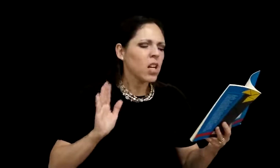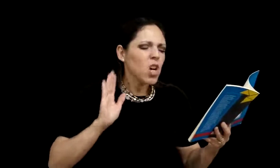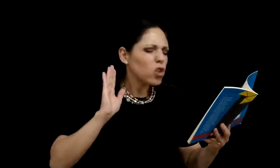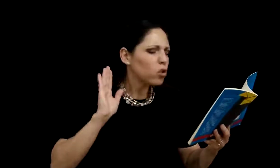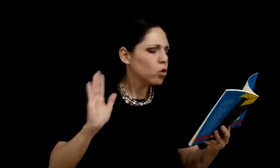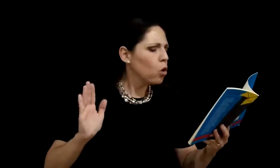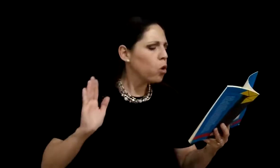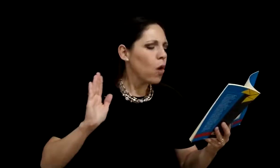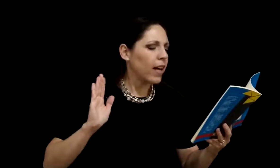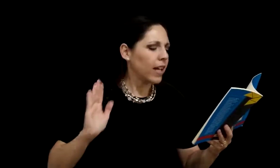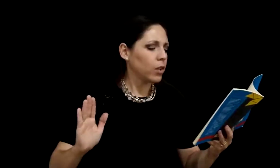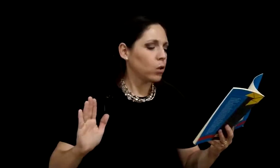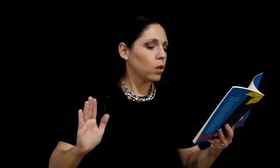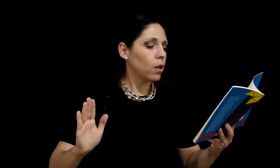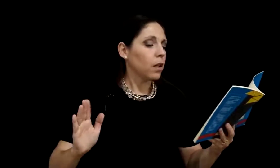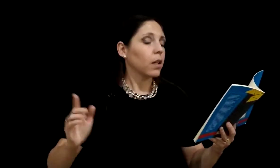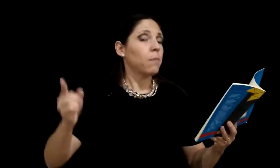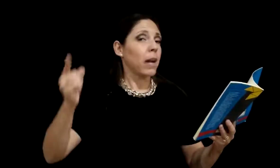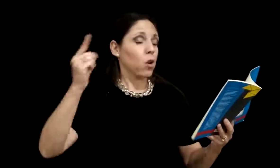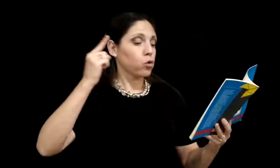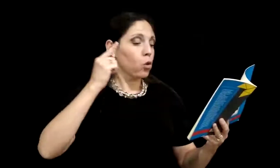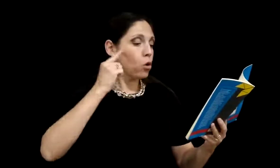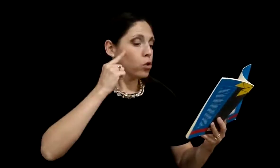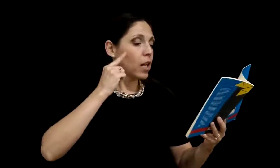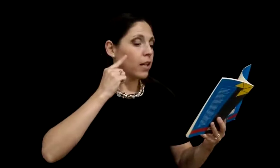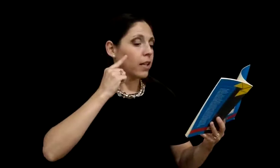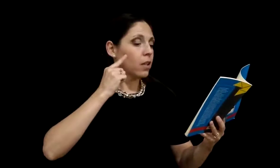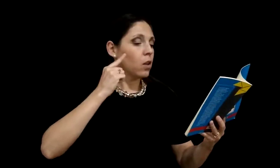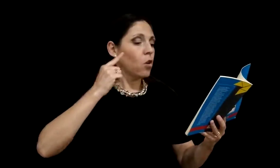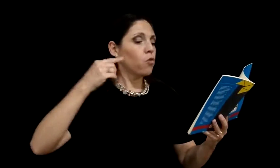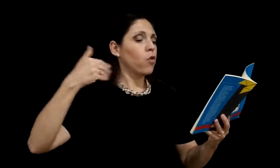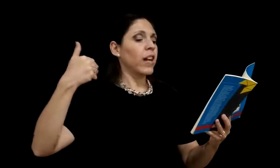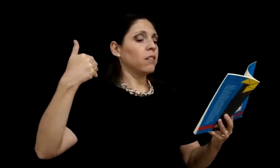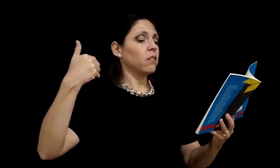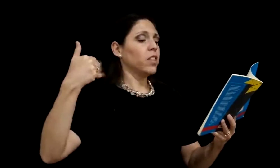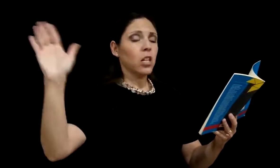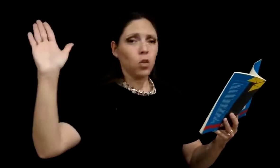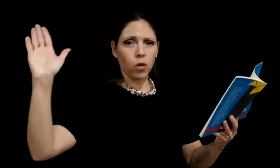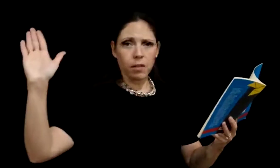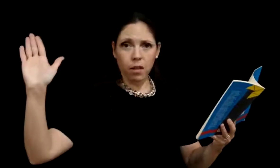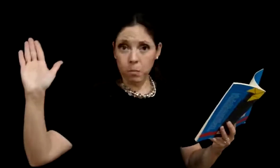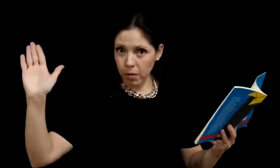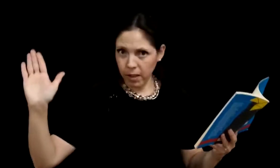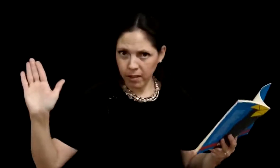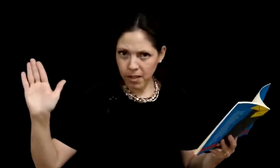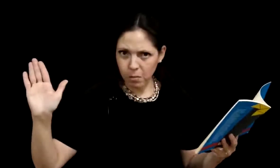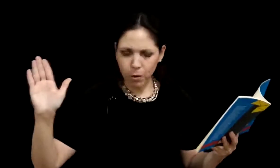todo aquello que para los ojos del rey fuera indigno de ser perfectísimo.